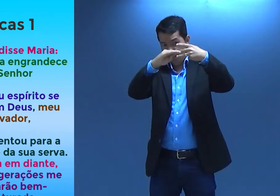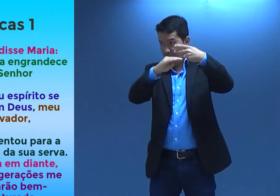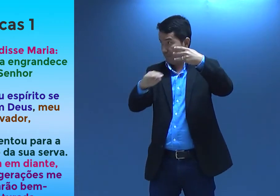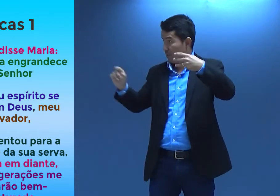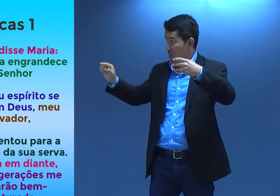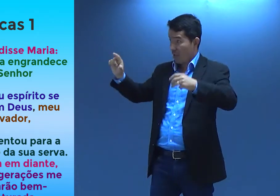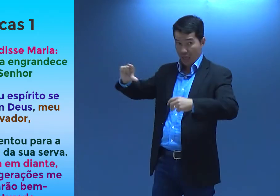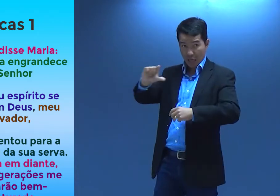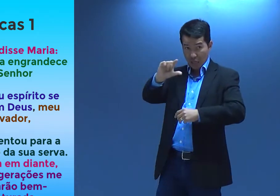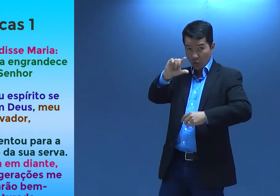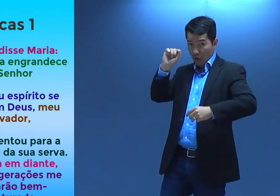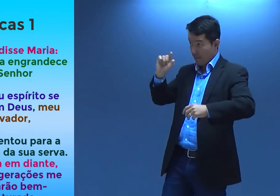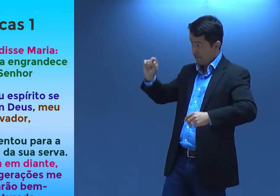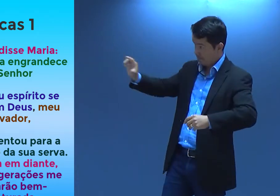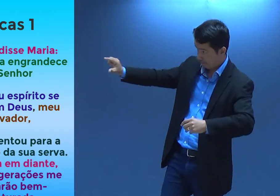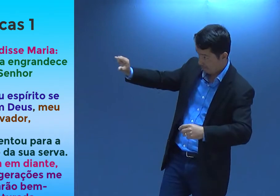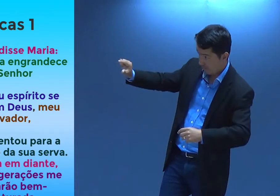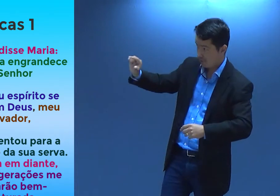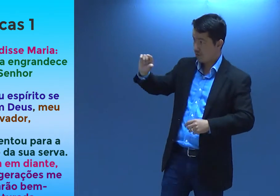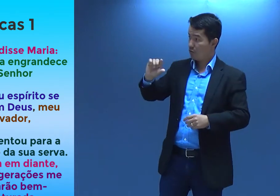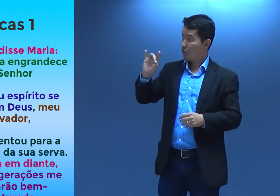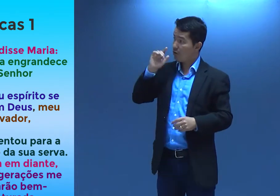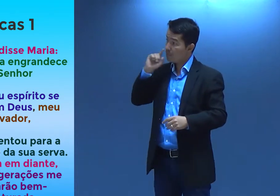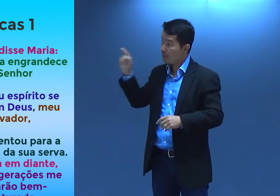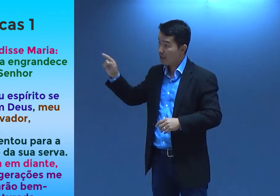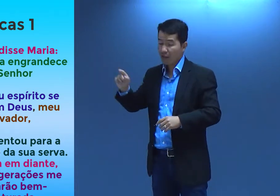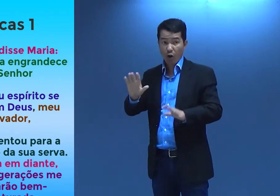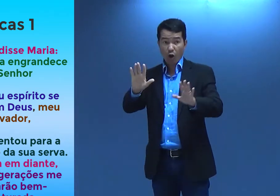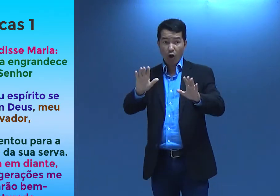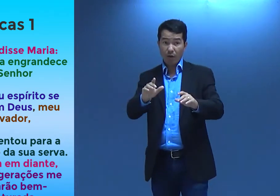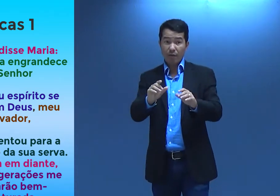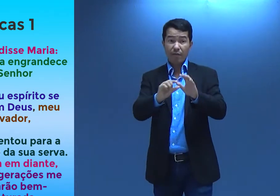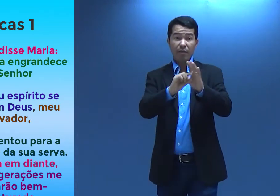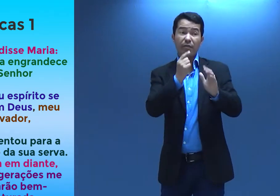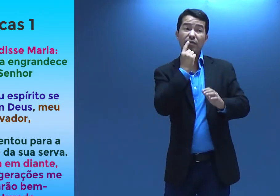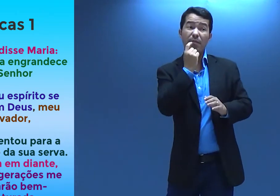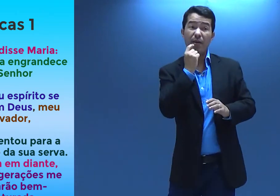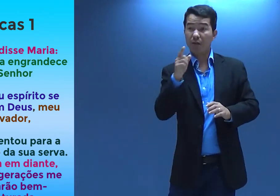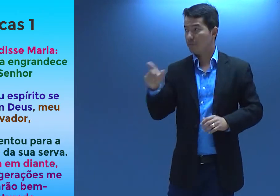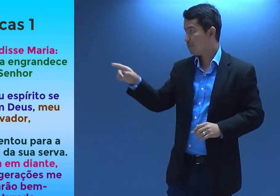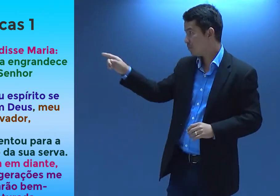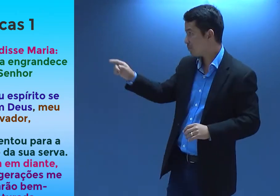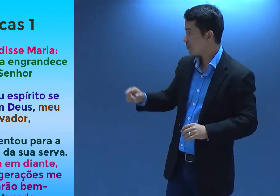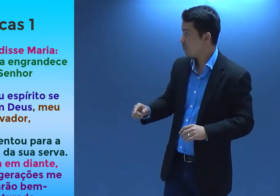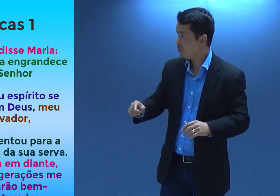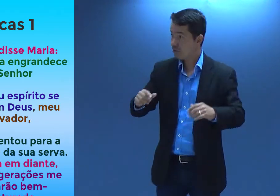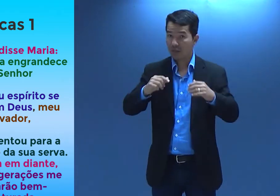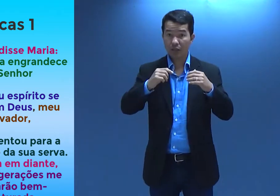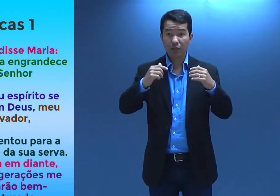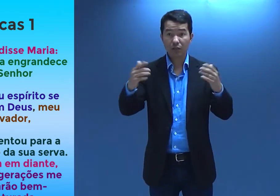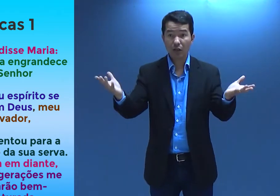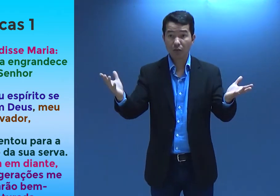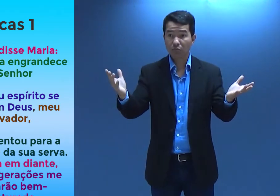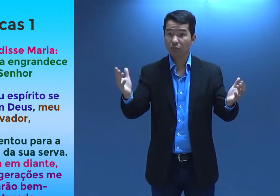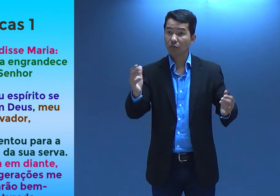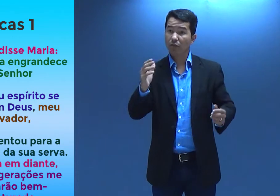ser três versículos. E eu escolhi esses assim. Olha aí, vermelho ali. Então,